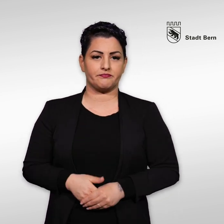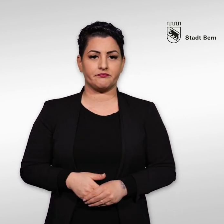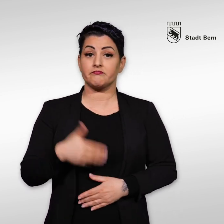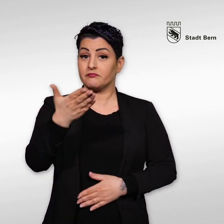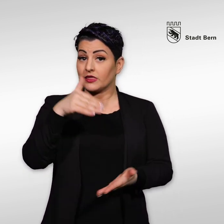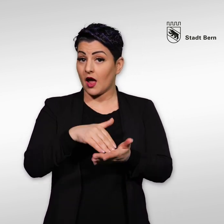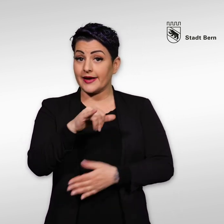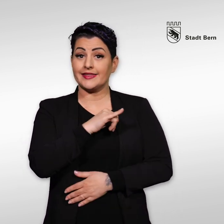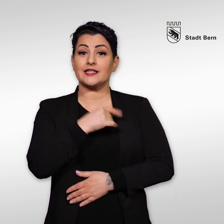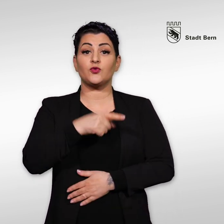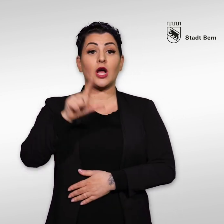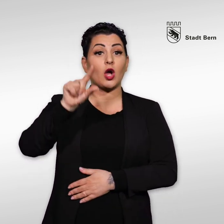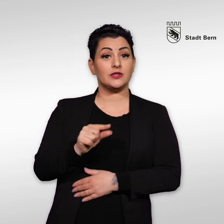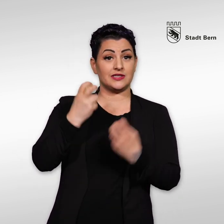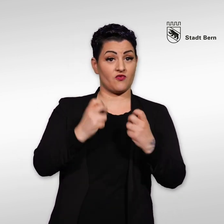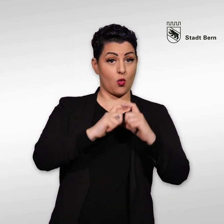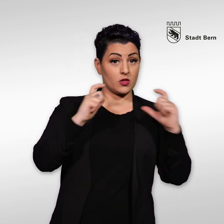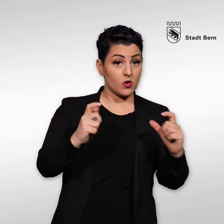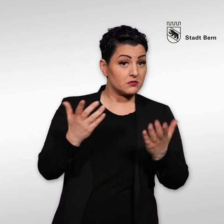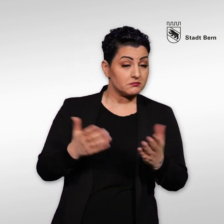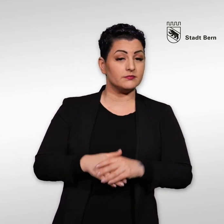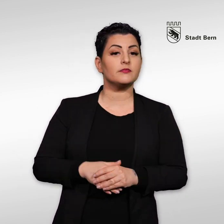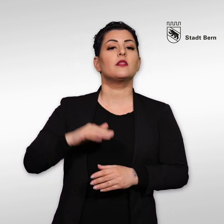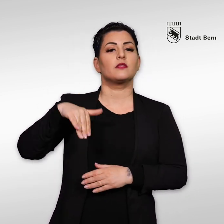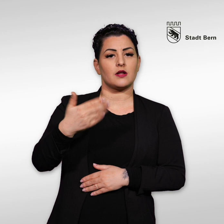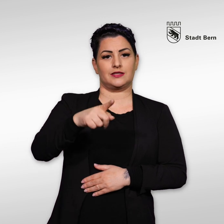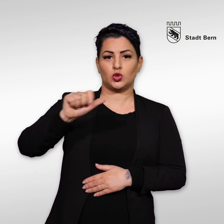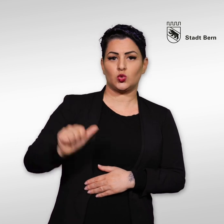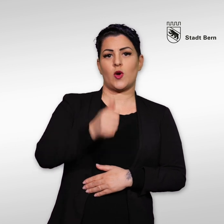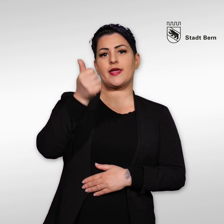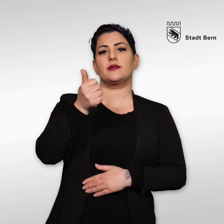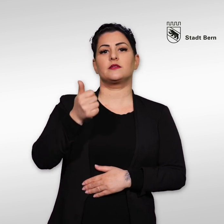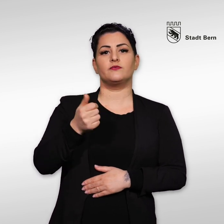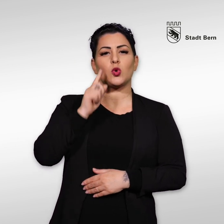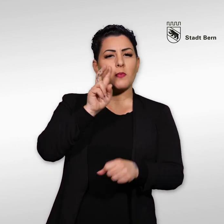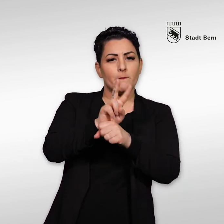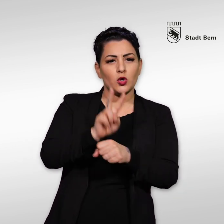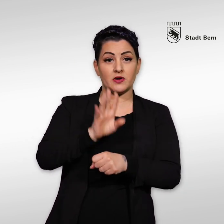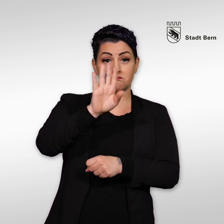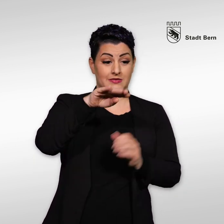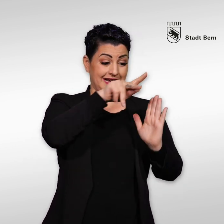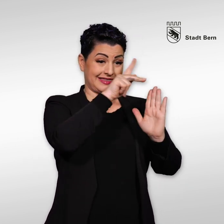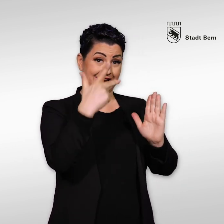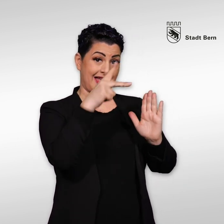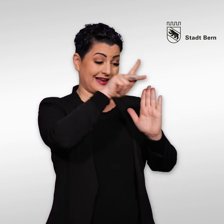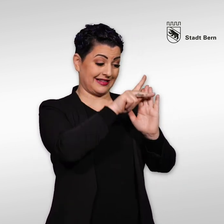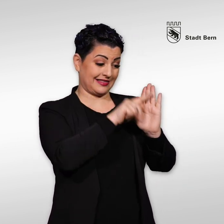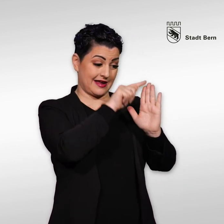Interessieren Sie sich für eine günstige Wohnung? Dann müssen Sie zuerst überprüfen, ob Sie diese drei Kriterien